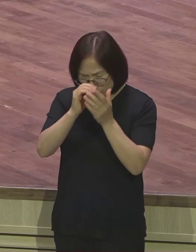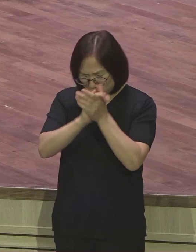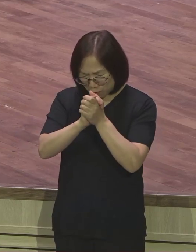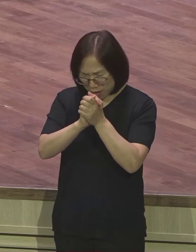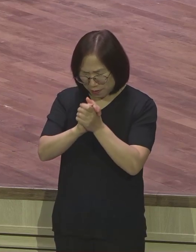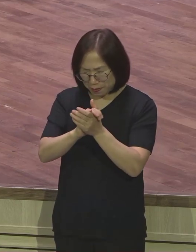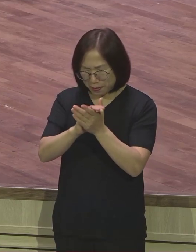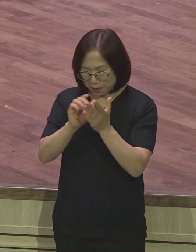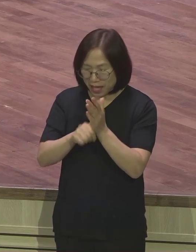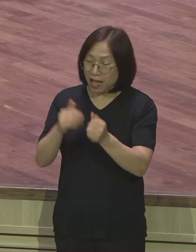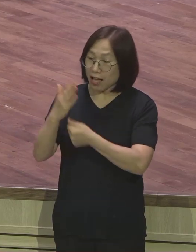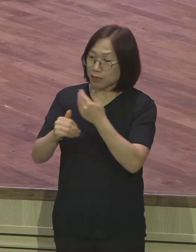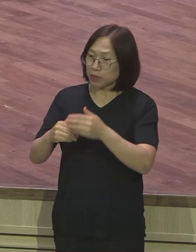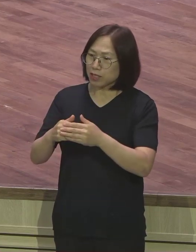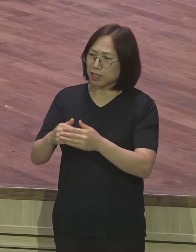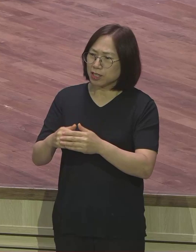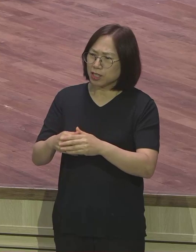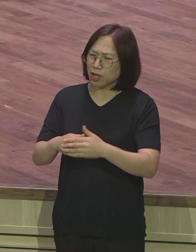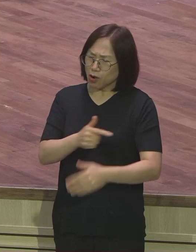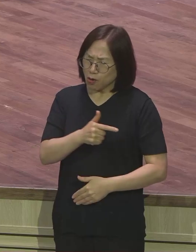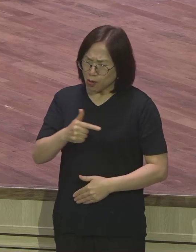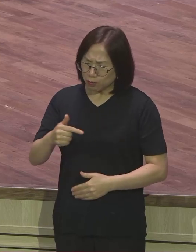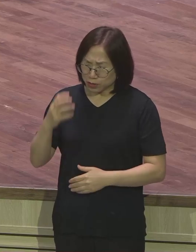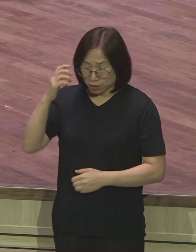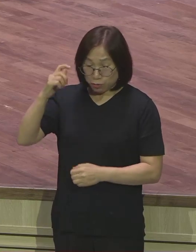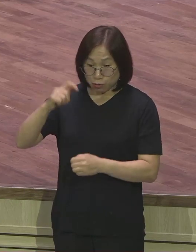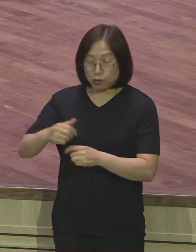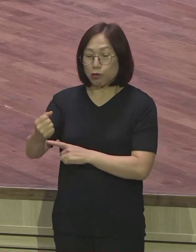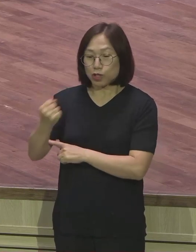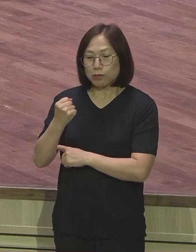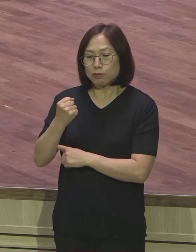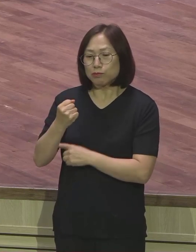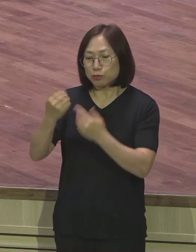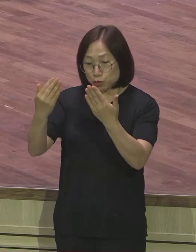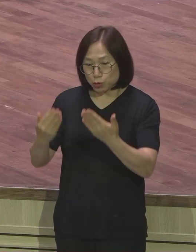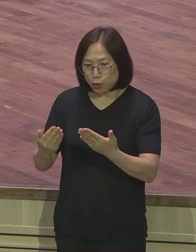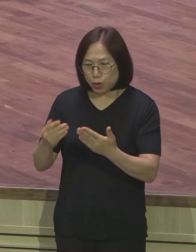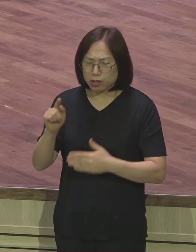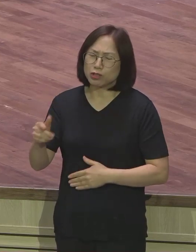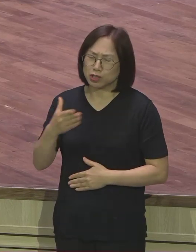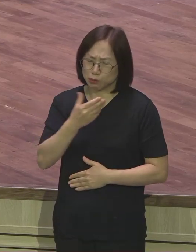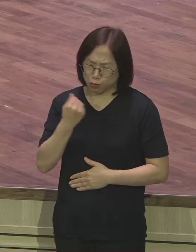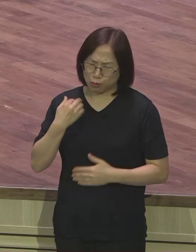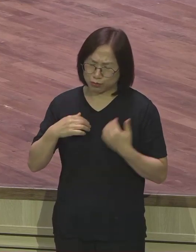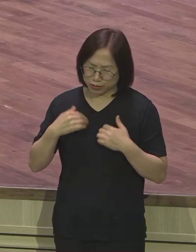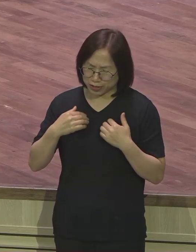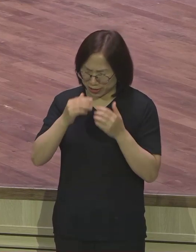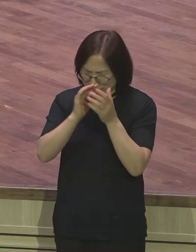저에게 어마어마한 영적 힘을 회복시켜주십니다 그게 바로 복음 누리는 기도입니다 그게 종교와 다른 거예요